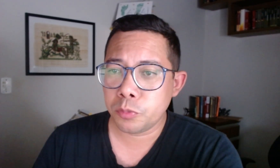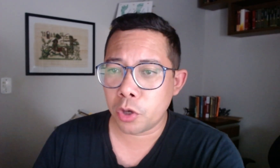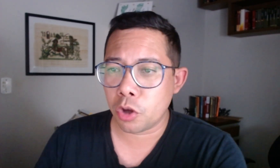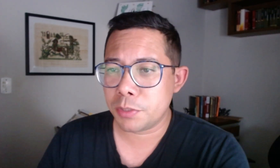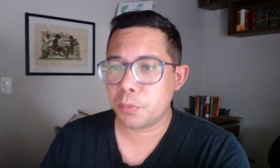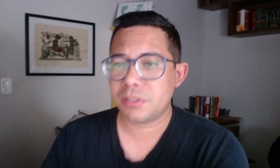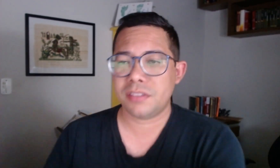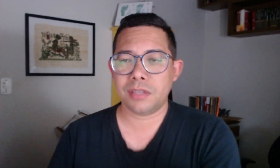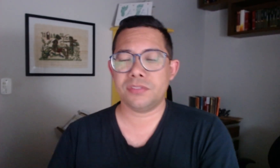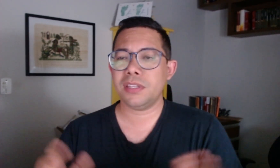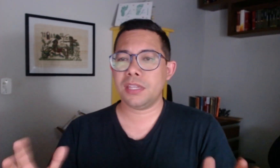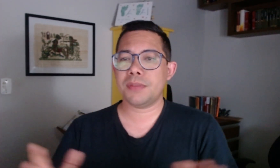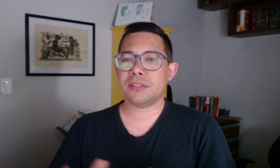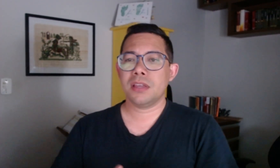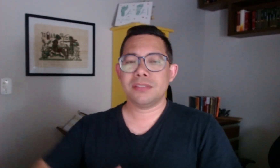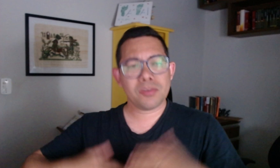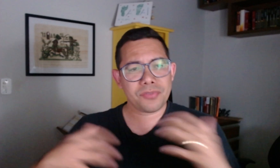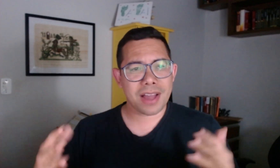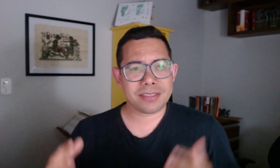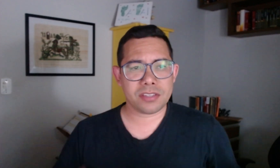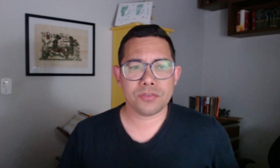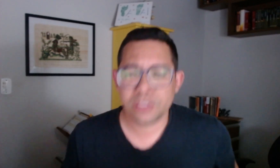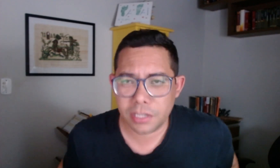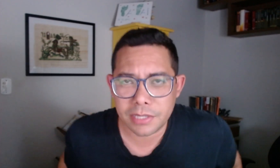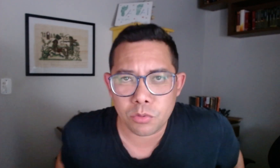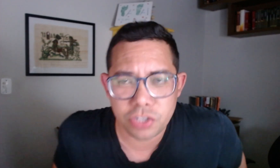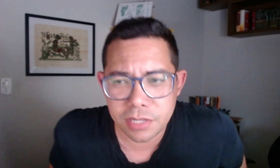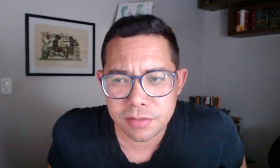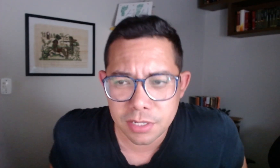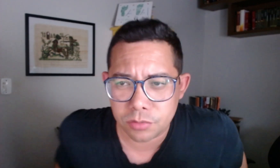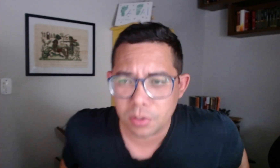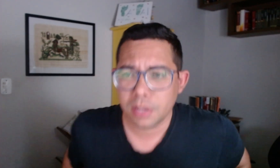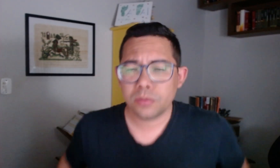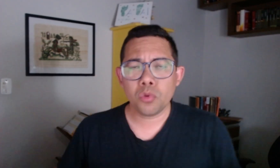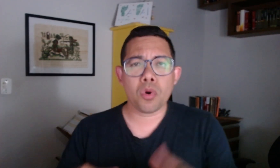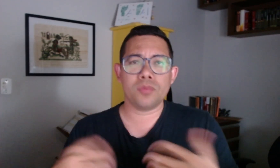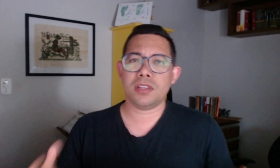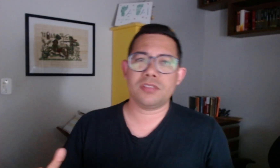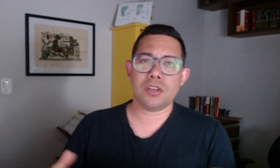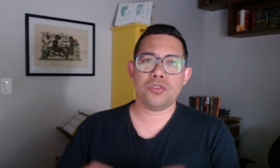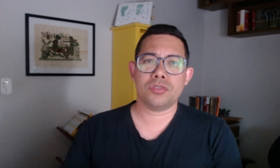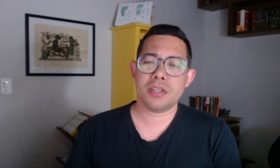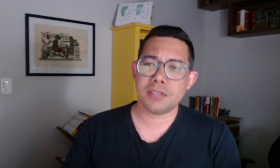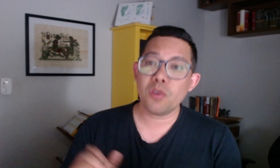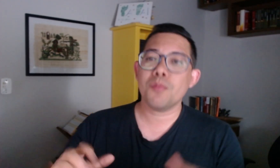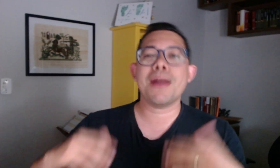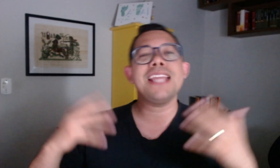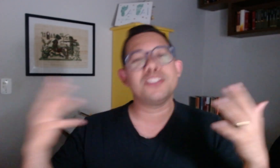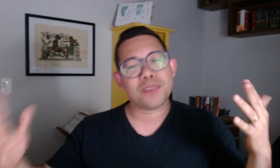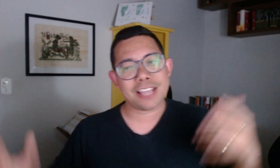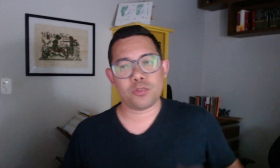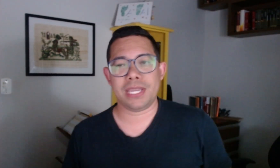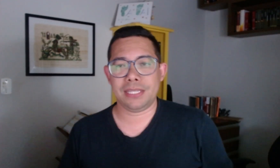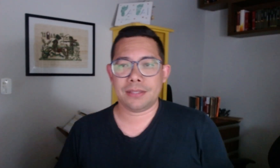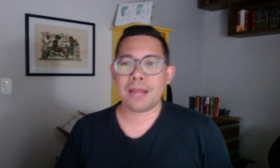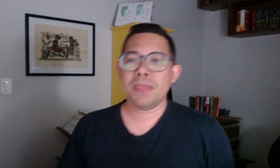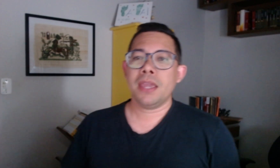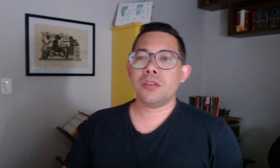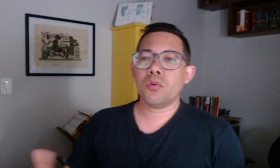pronomes possessivos em Libras são fáceis de você estar utilizando no contexto religioso cristão, mais fácil ainda. Então, como